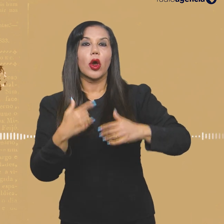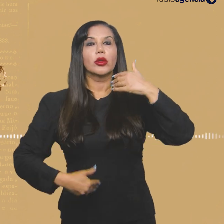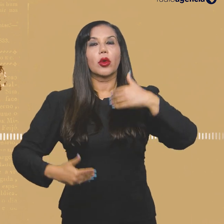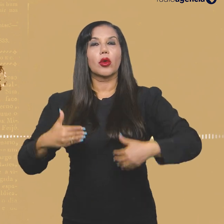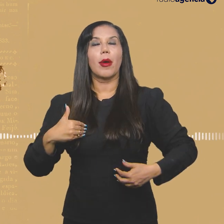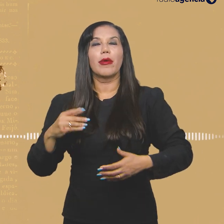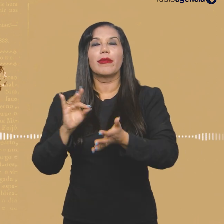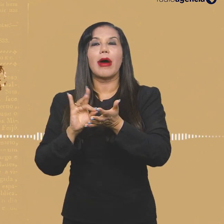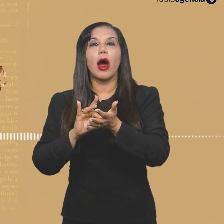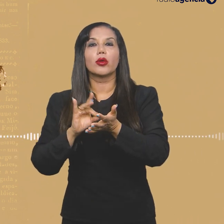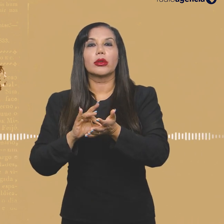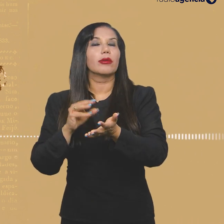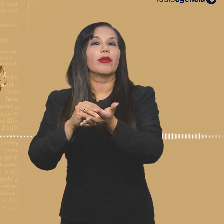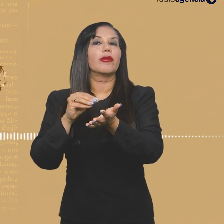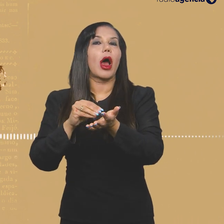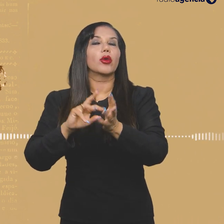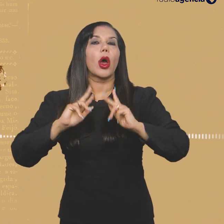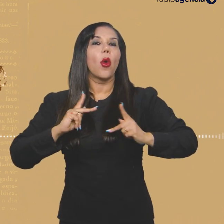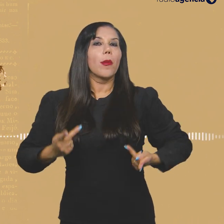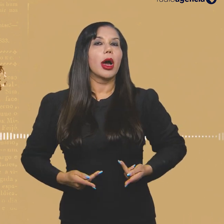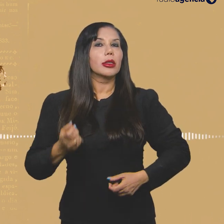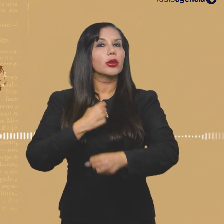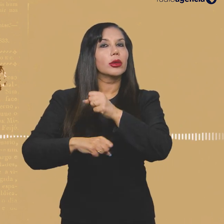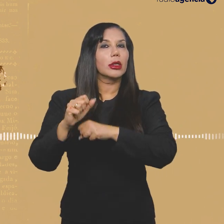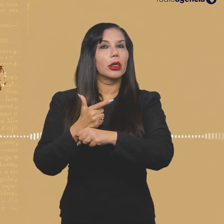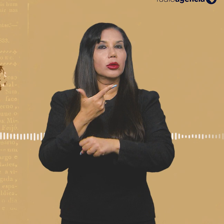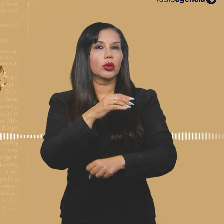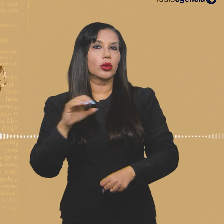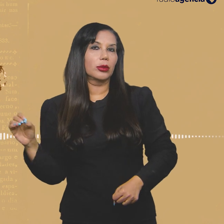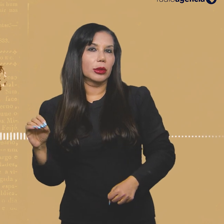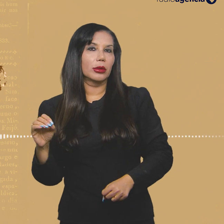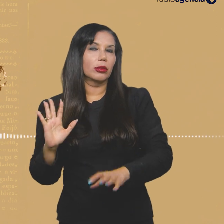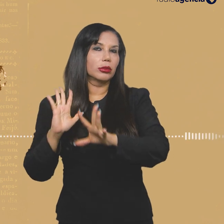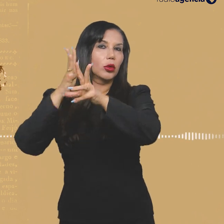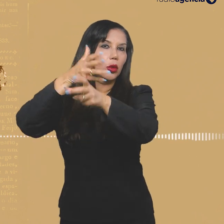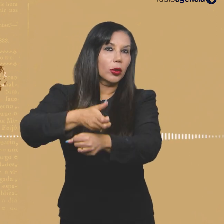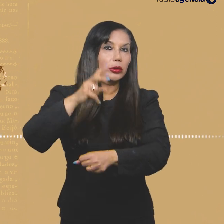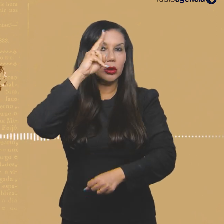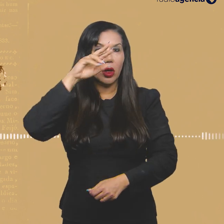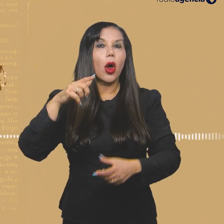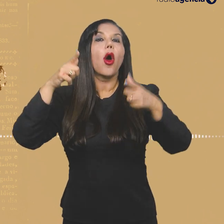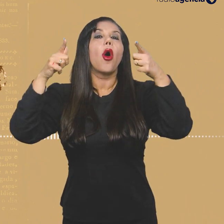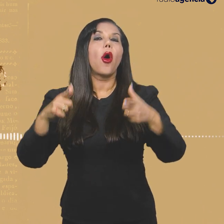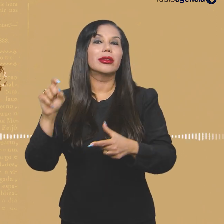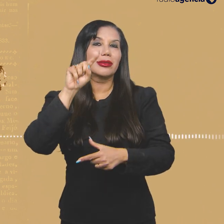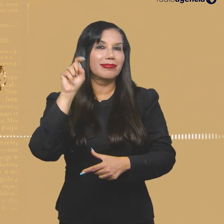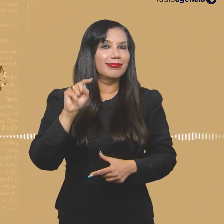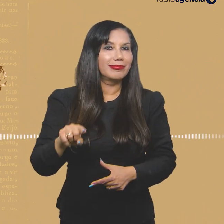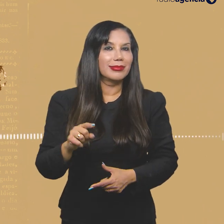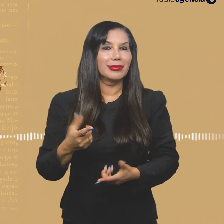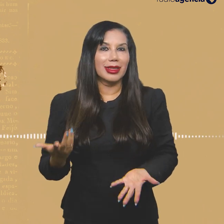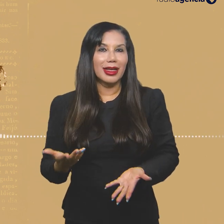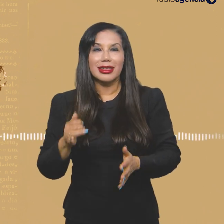corpos desumanizados nos anos 2000, enfim, sempre ao longo da história? Onde que a gente está?